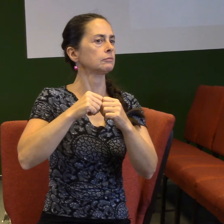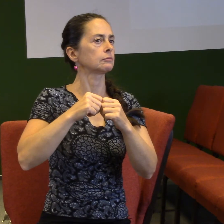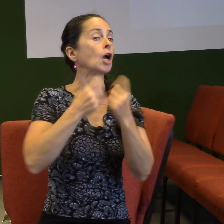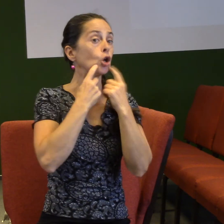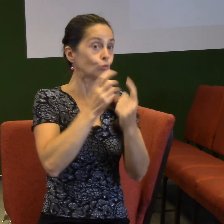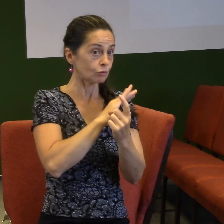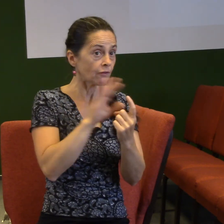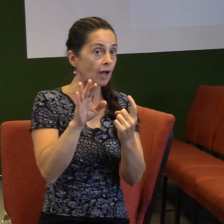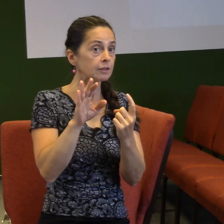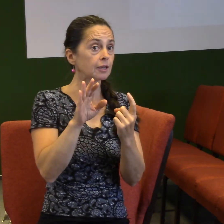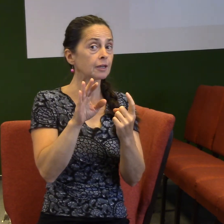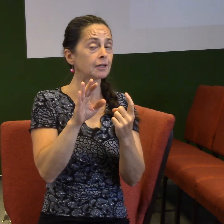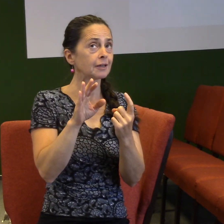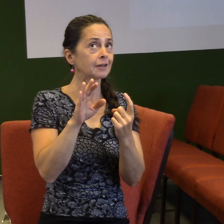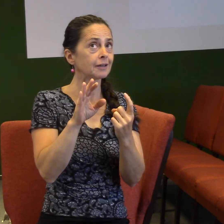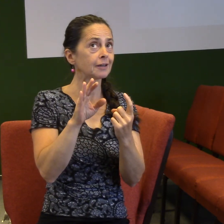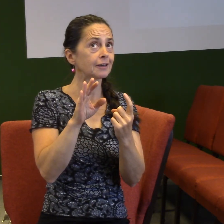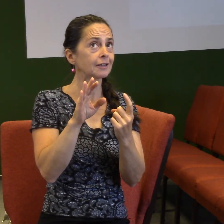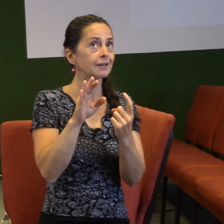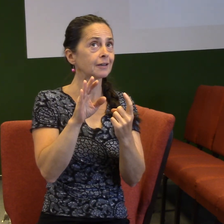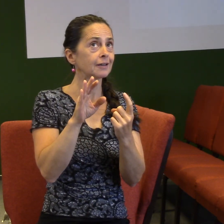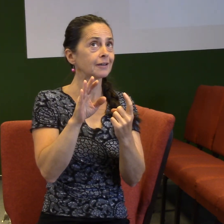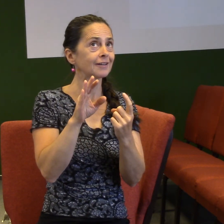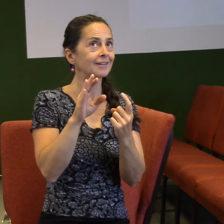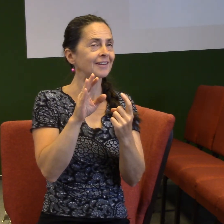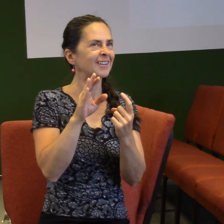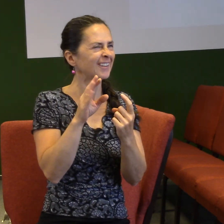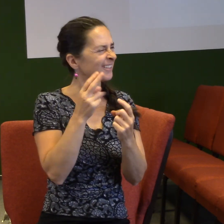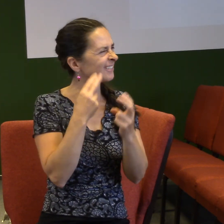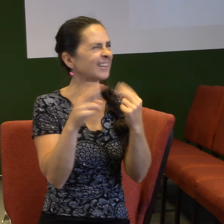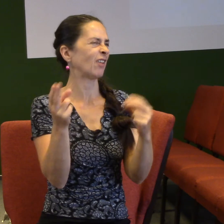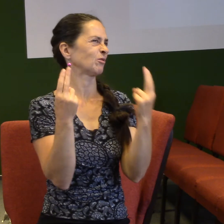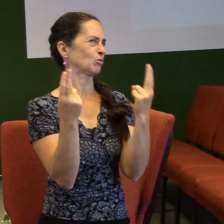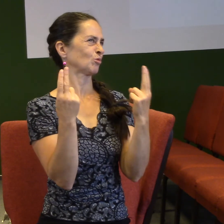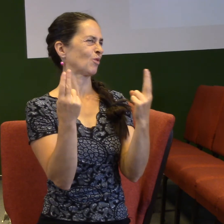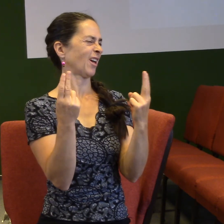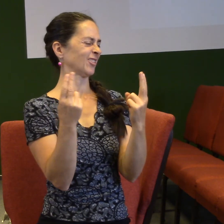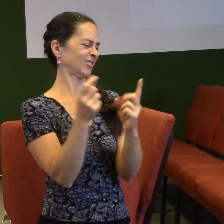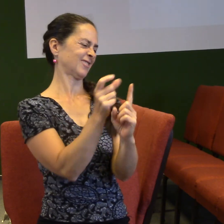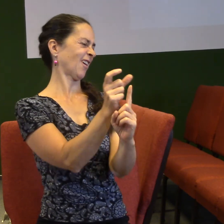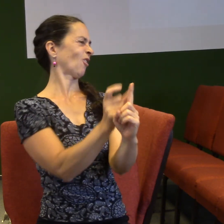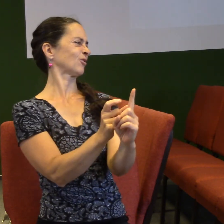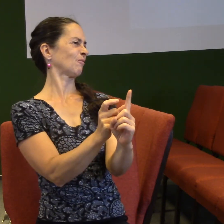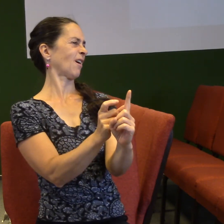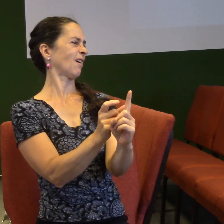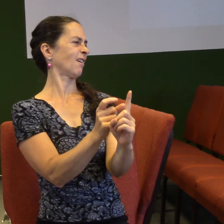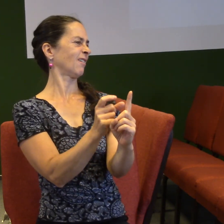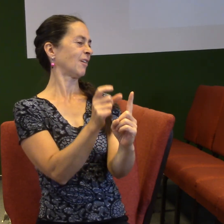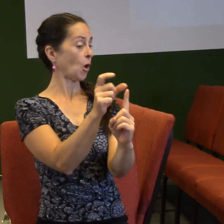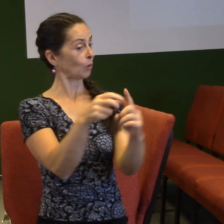je v tom ta nejklíčovější osoba. On je tady s náma. On byl posled, Ježíš je v